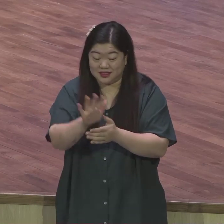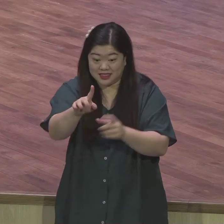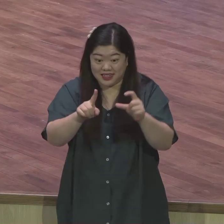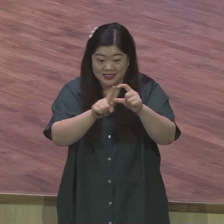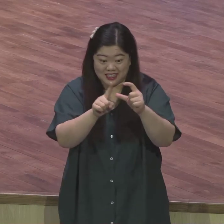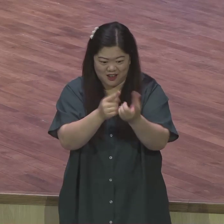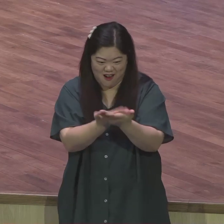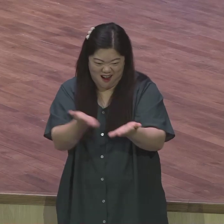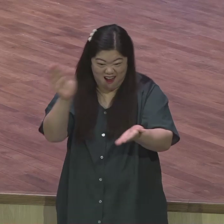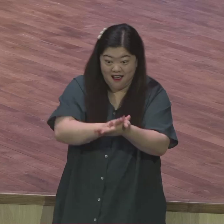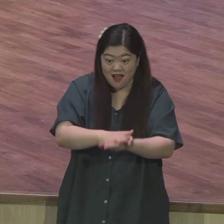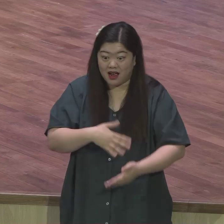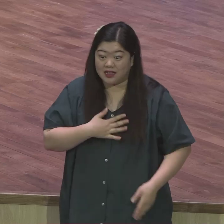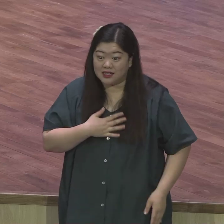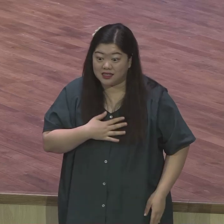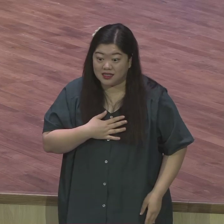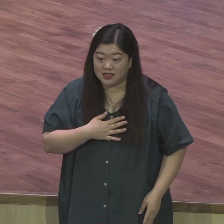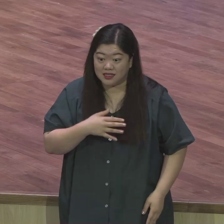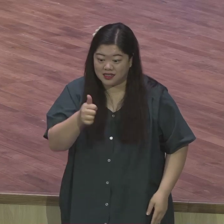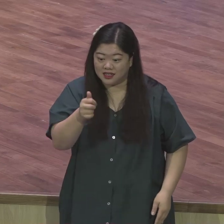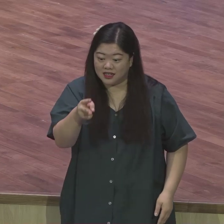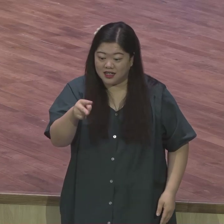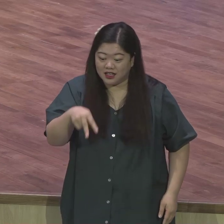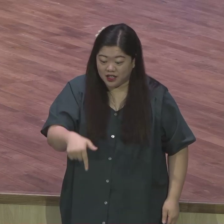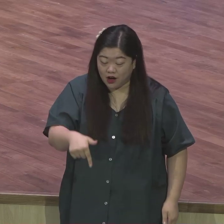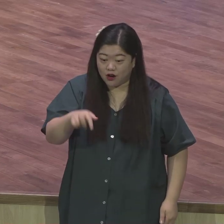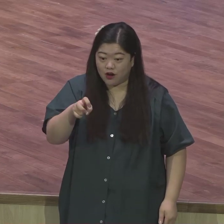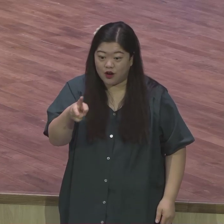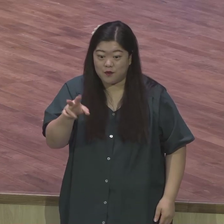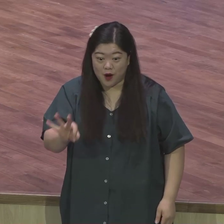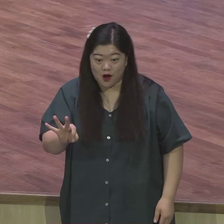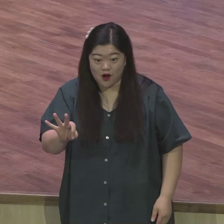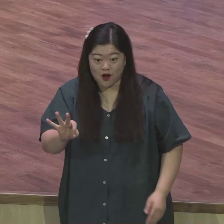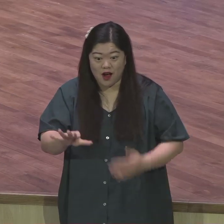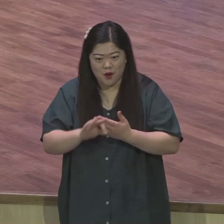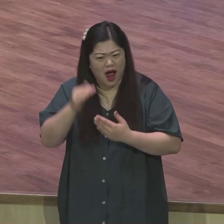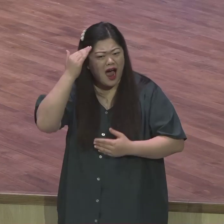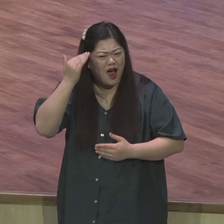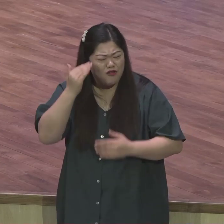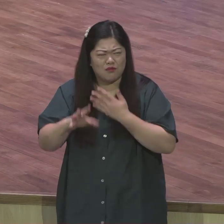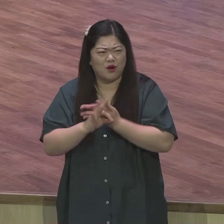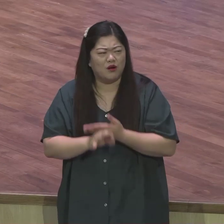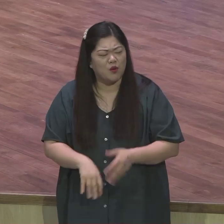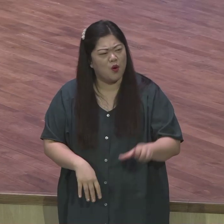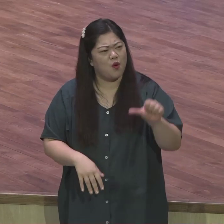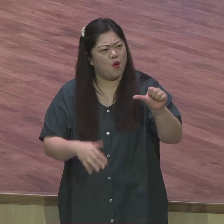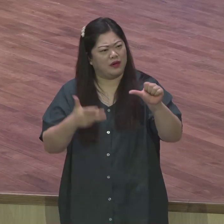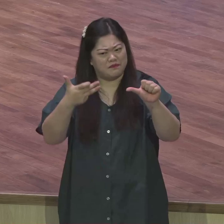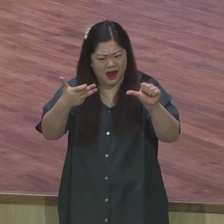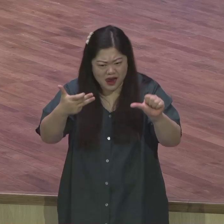여러분 혁명 하면 5.18 뭐 이런 거 혁명